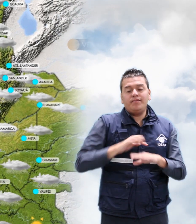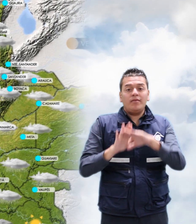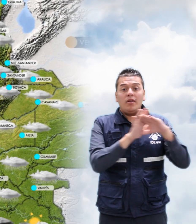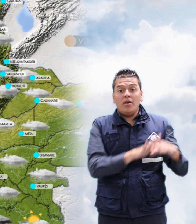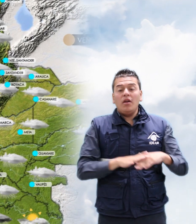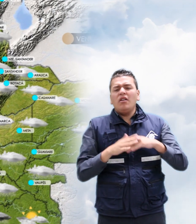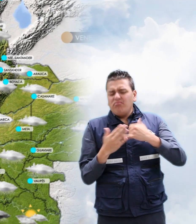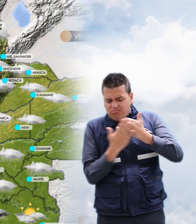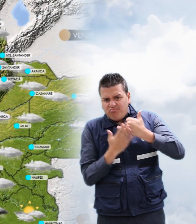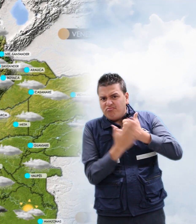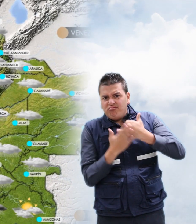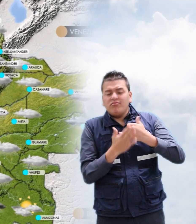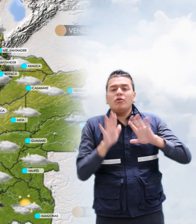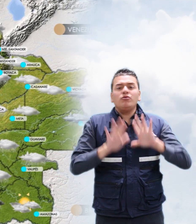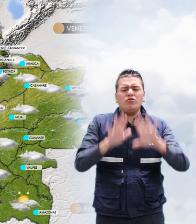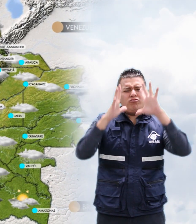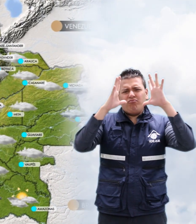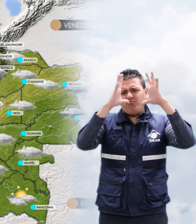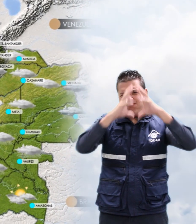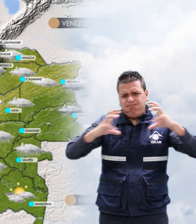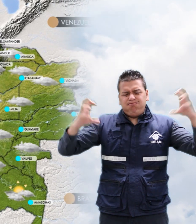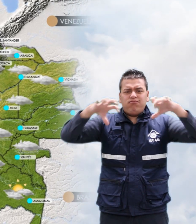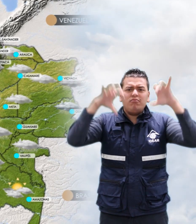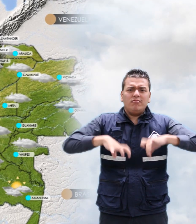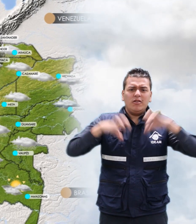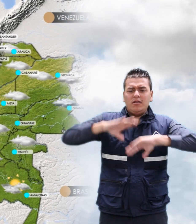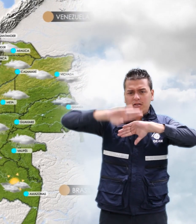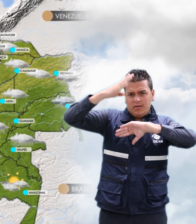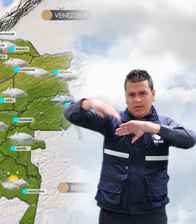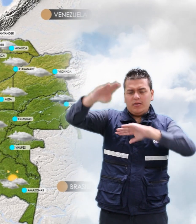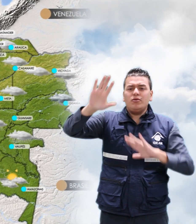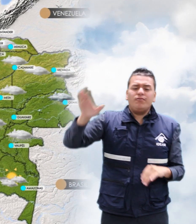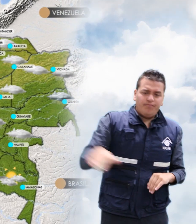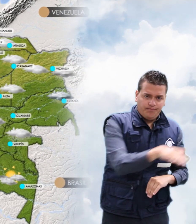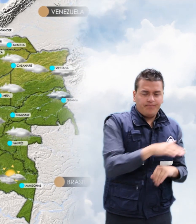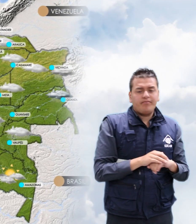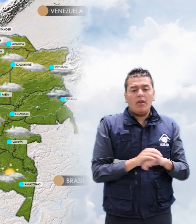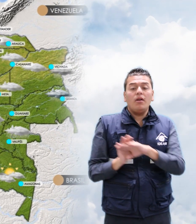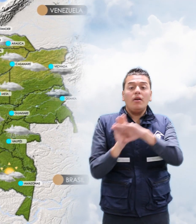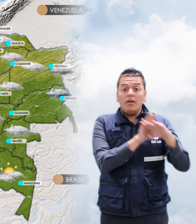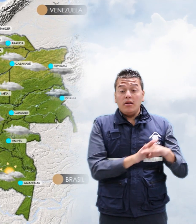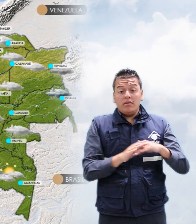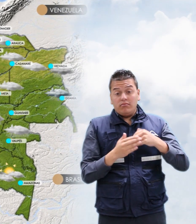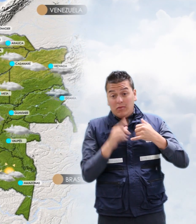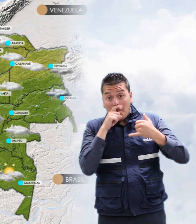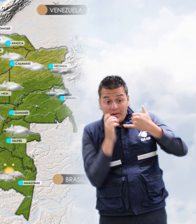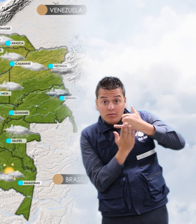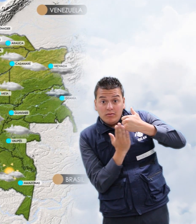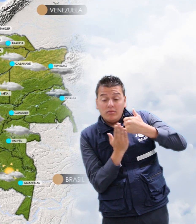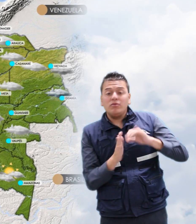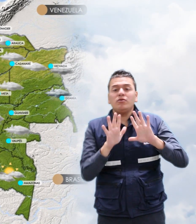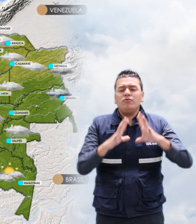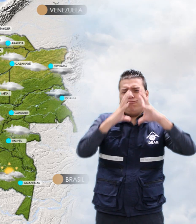país con algo de nubosidad y lluvias especialmente sobre el pie de Monte Llanero. Al sur del país tendremos nubosidad